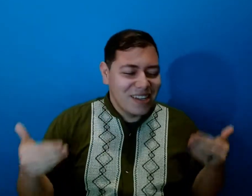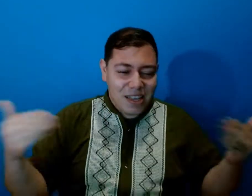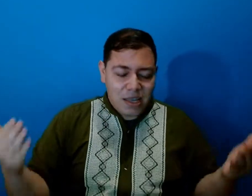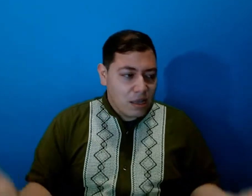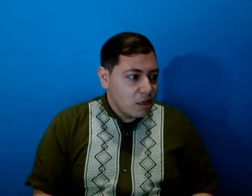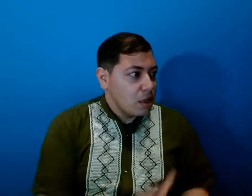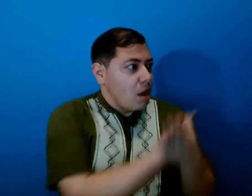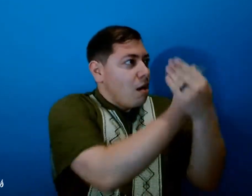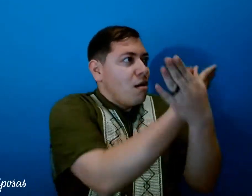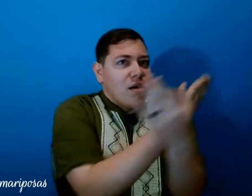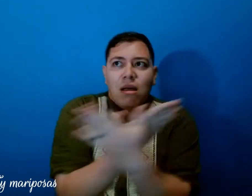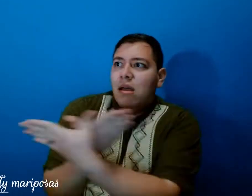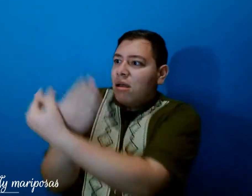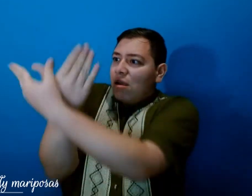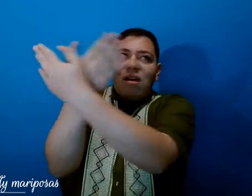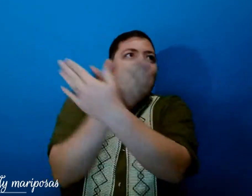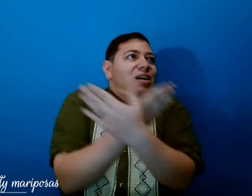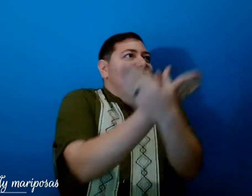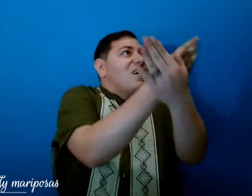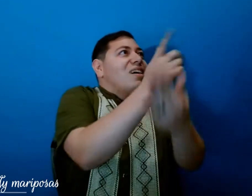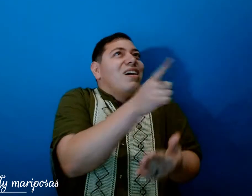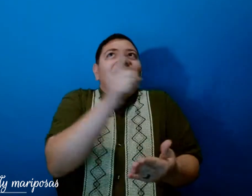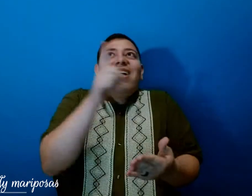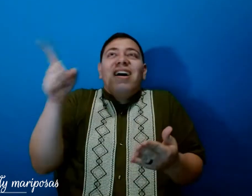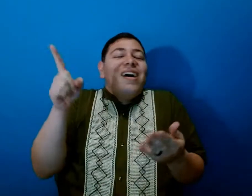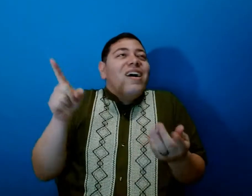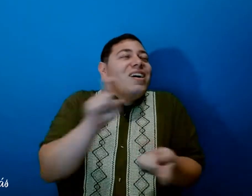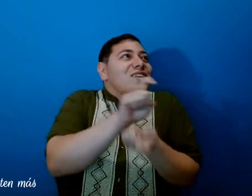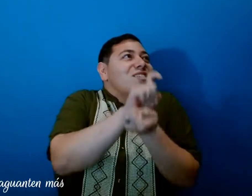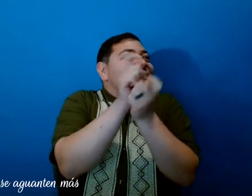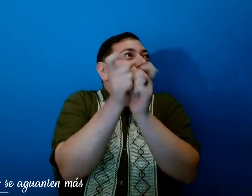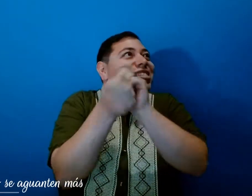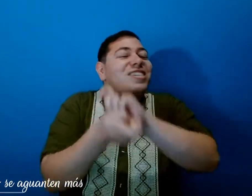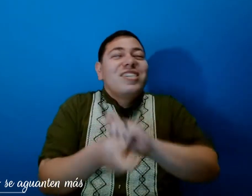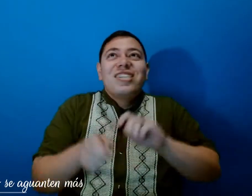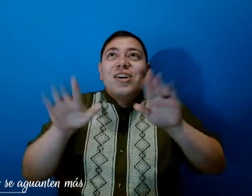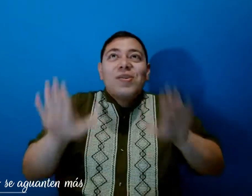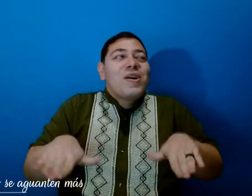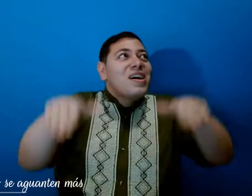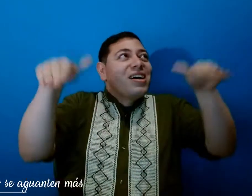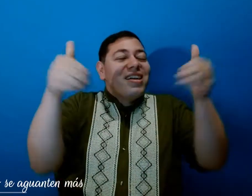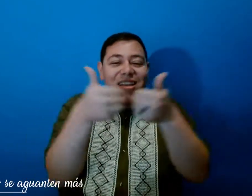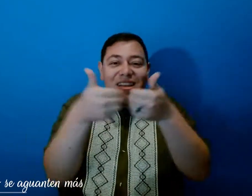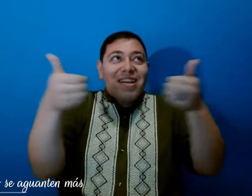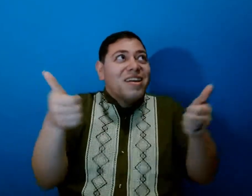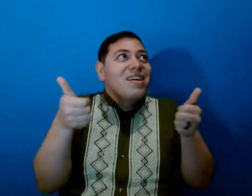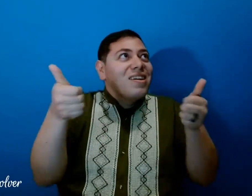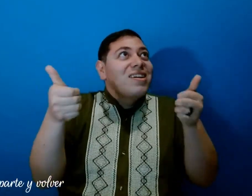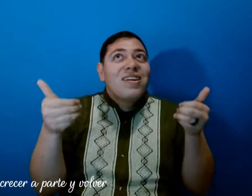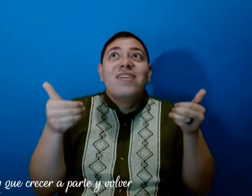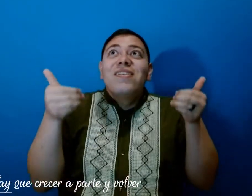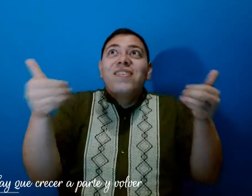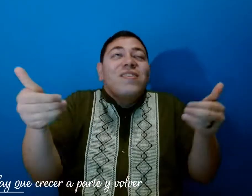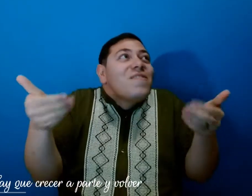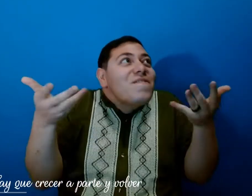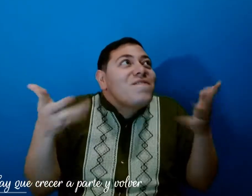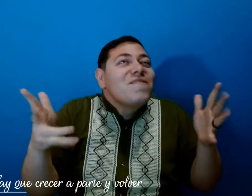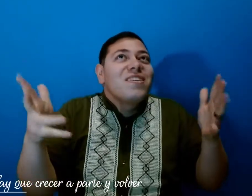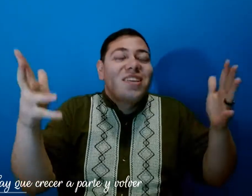Hay mariposas, no se aguanten más Hay que crecer aparte y